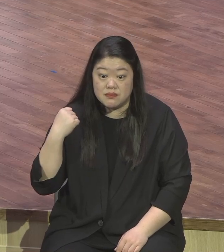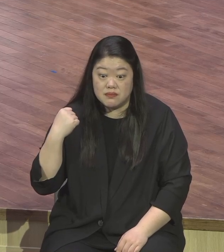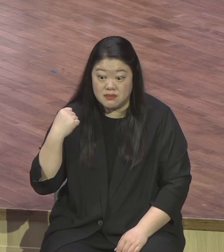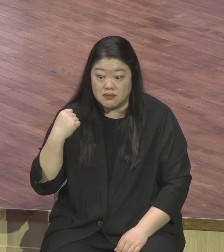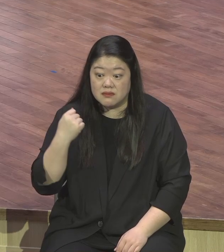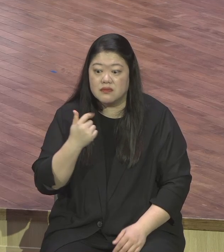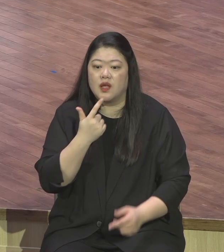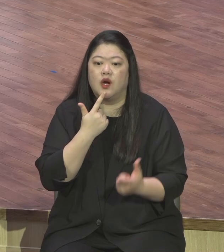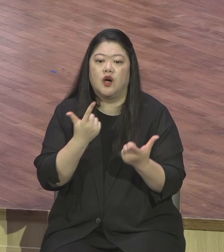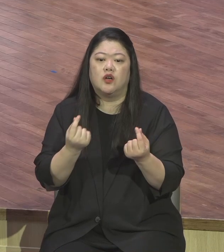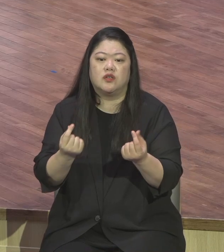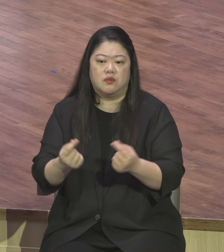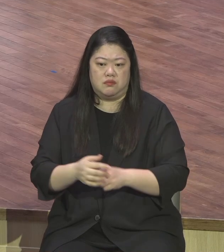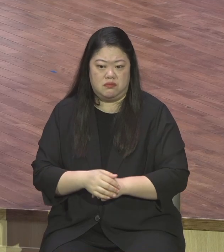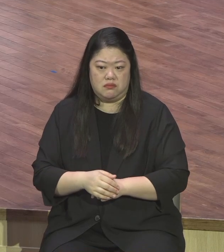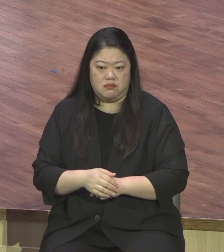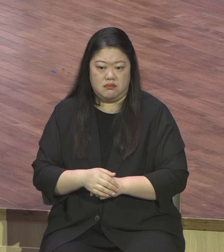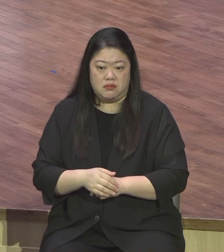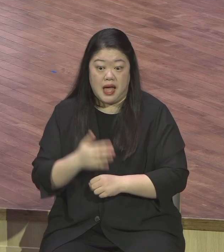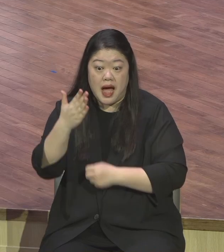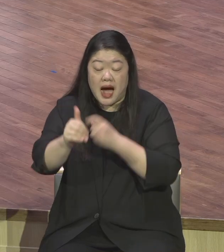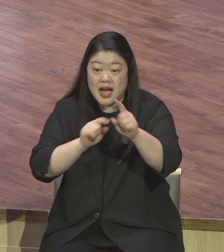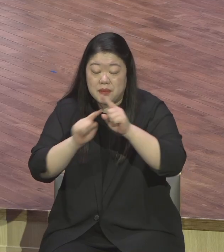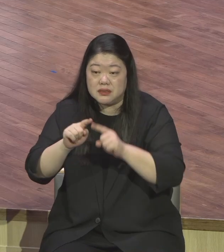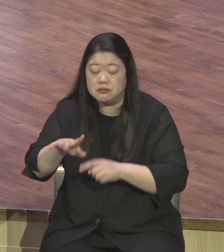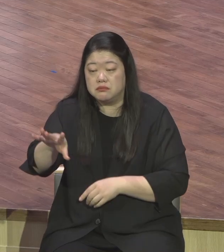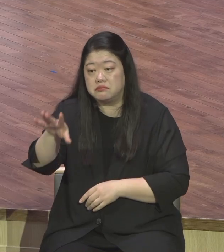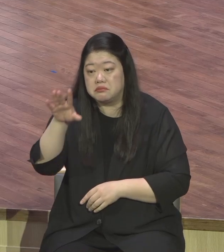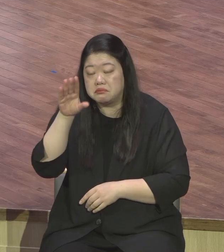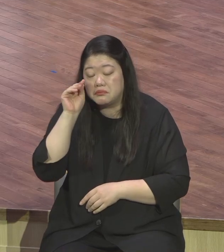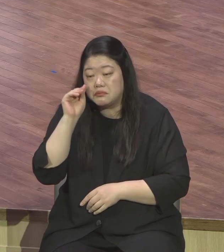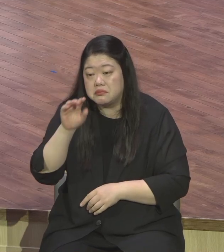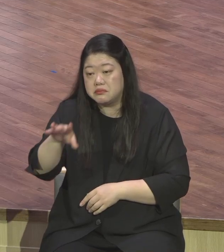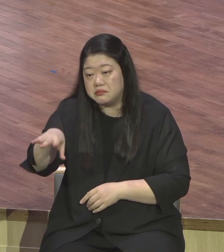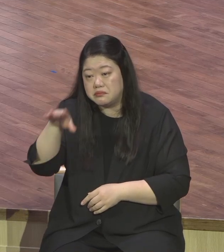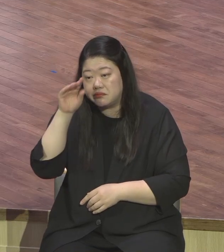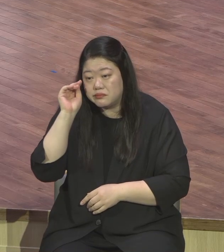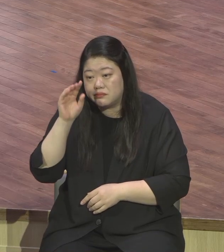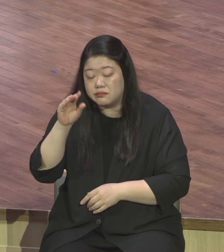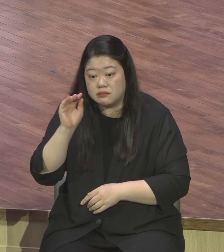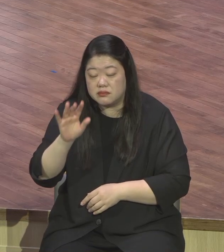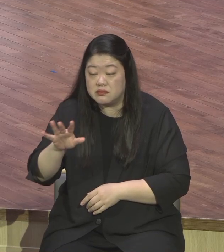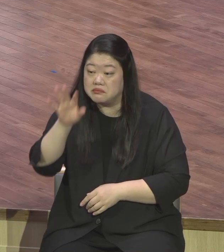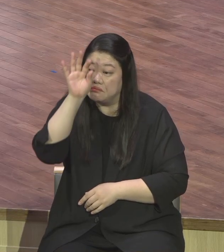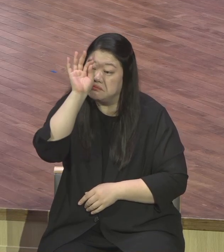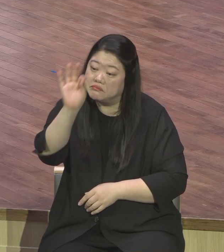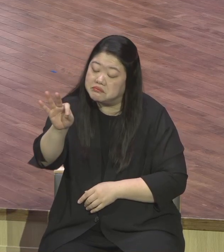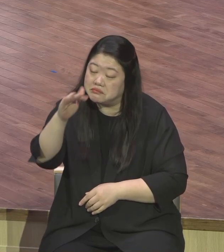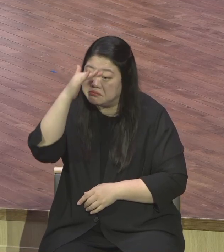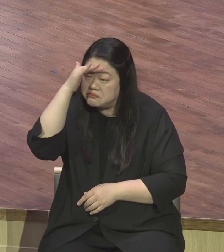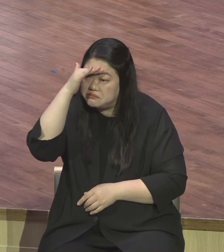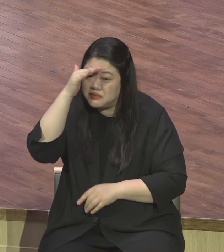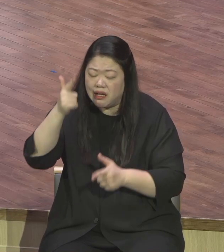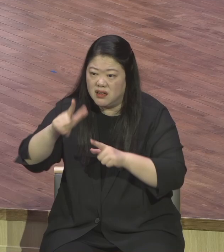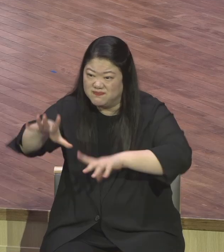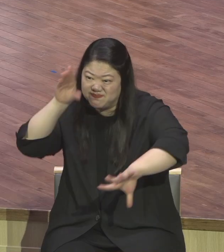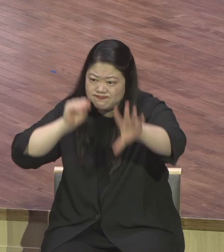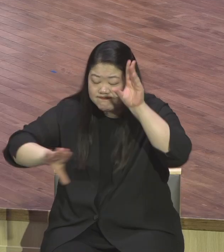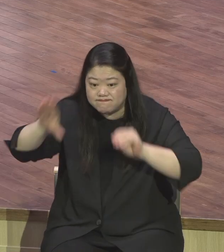그런 열정이 있길 바랍니다 어문의 젖을 빨은 가난한 아이처럼 심껏 빨은 가난한 아이처럼 열정이죠